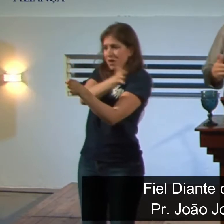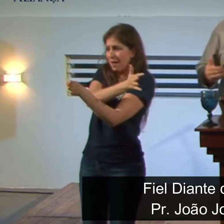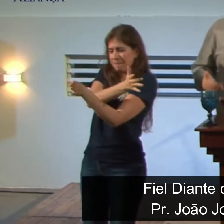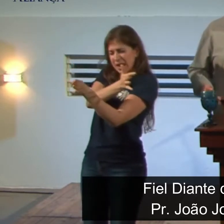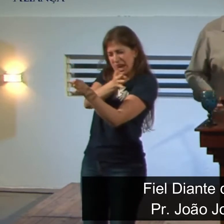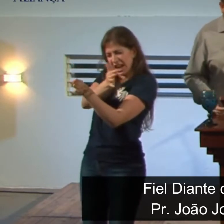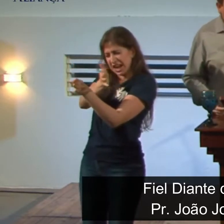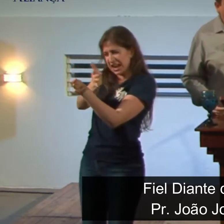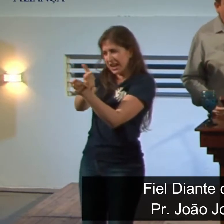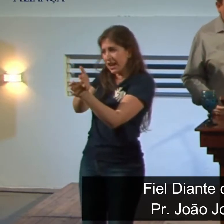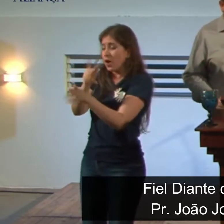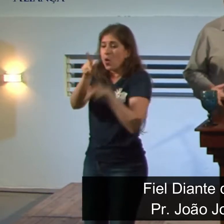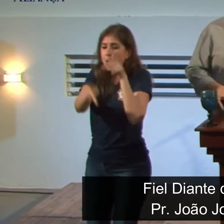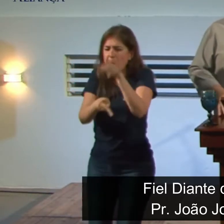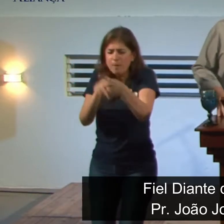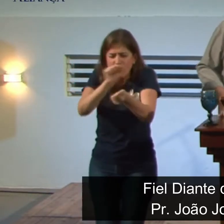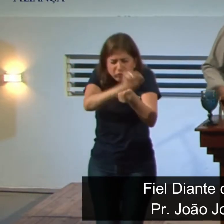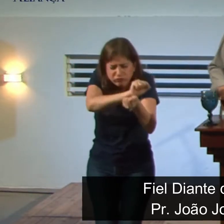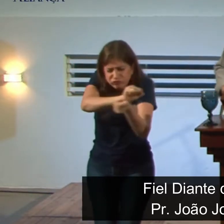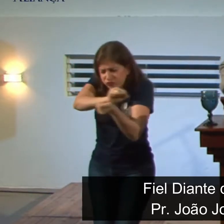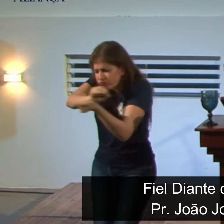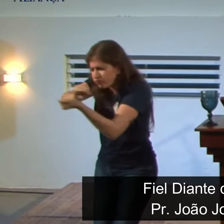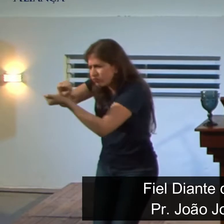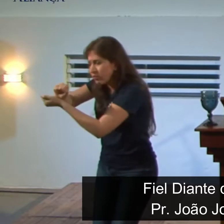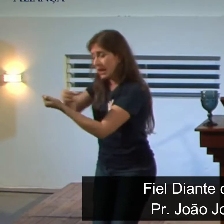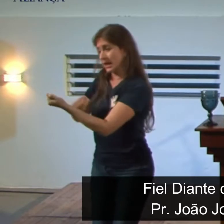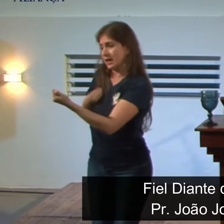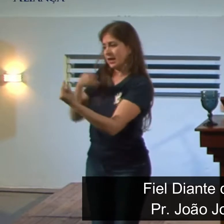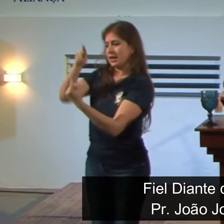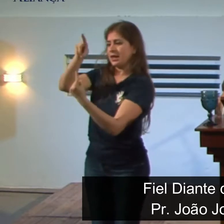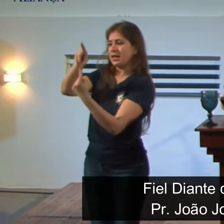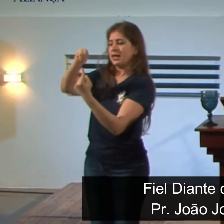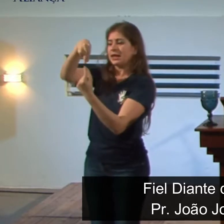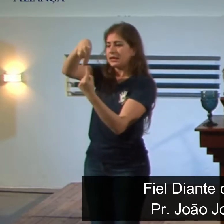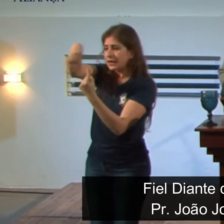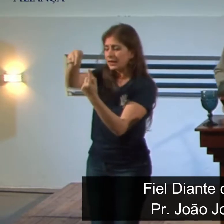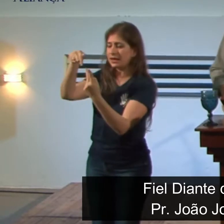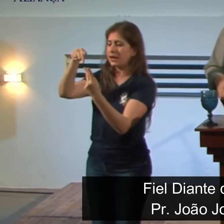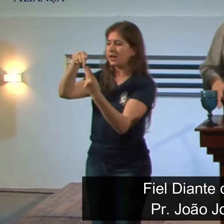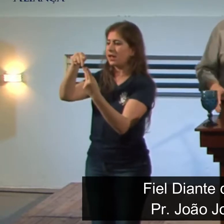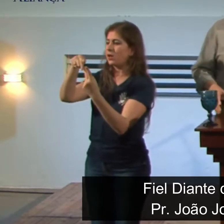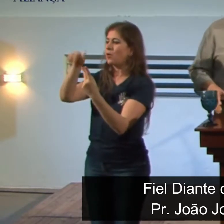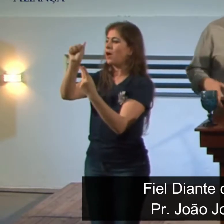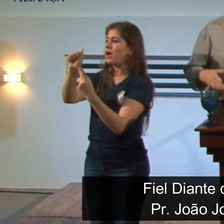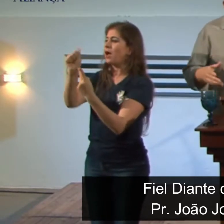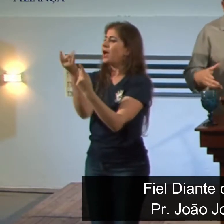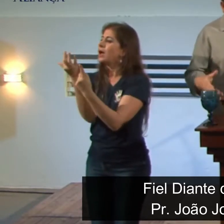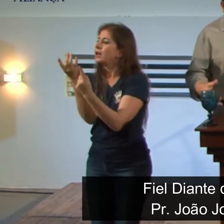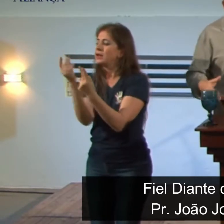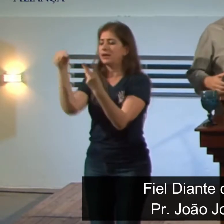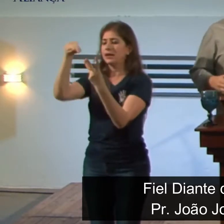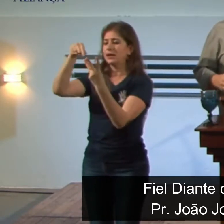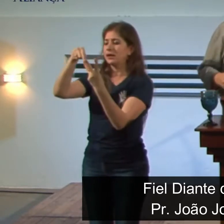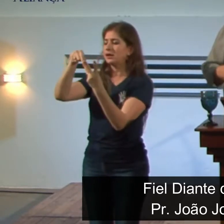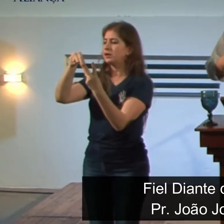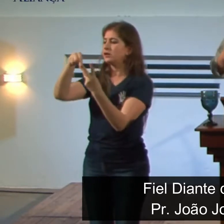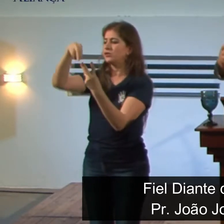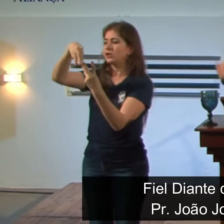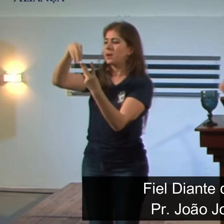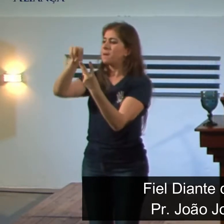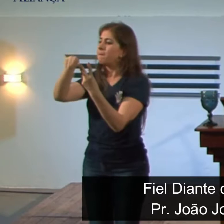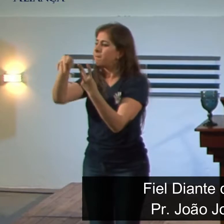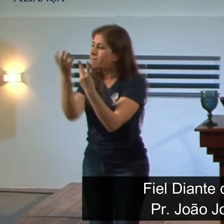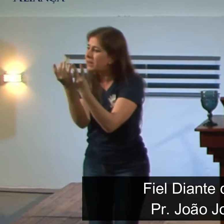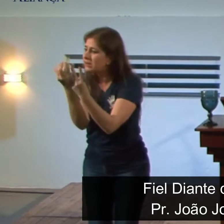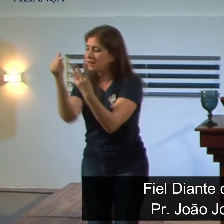enfoque na vida do profeta Daniel e de seus três amigos, Ananias, Misael e Azarias, que têm a fidelidade a Deus